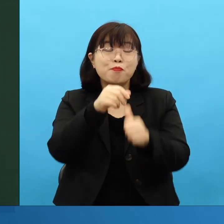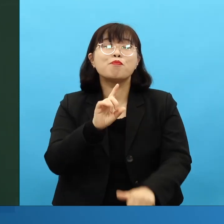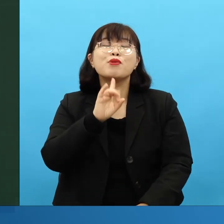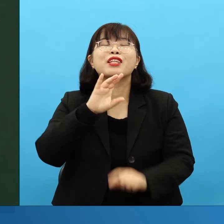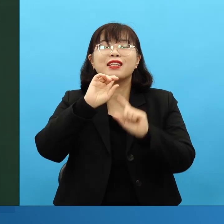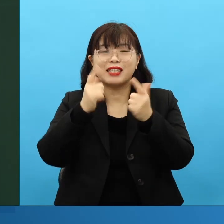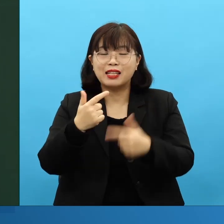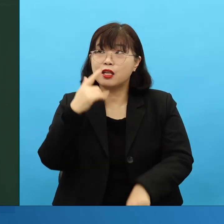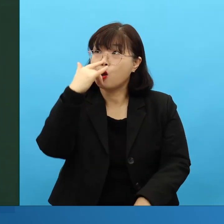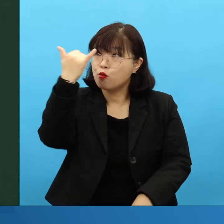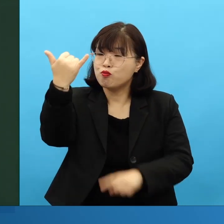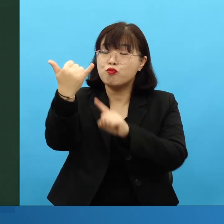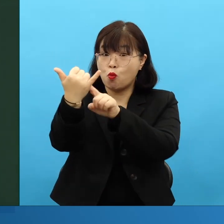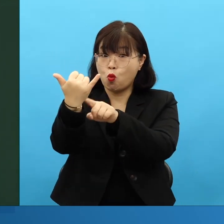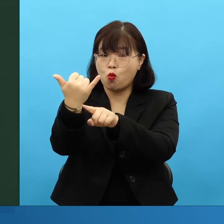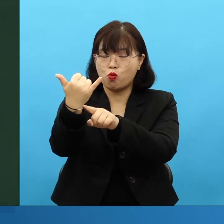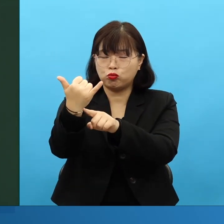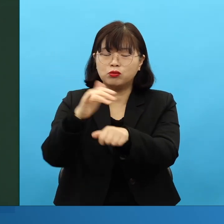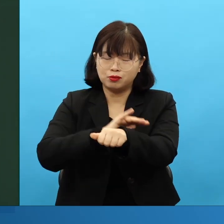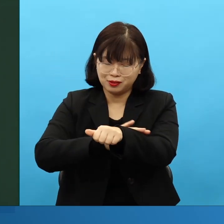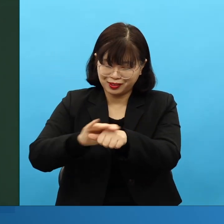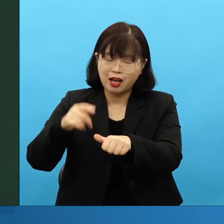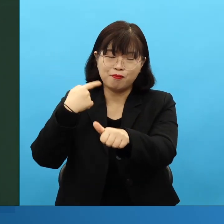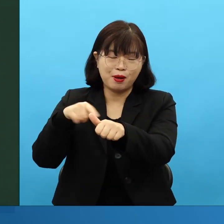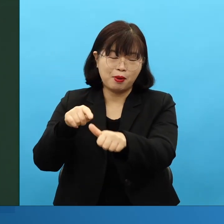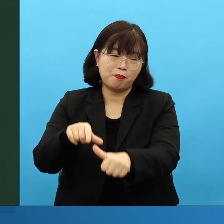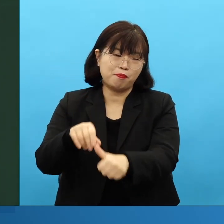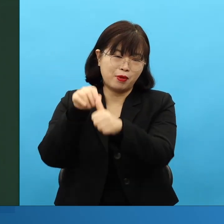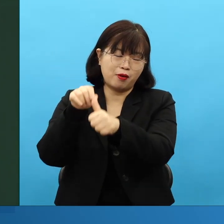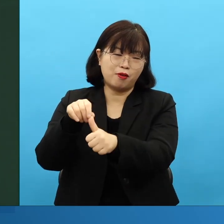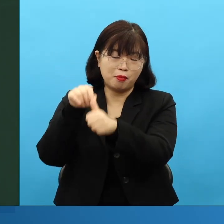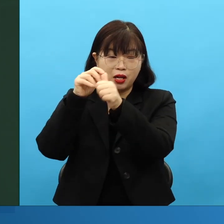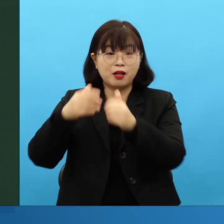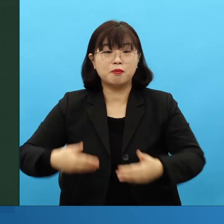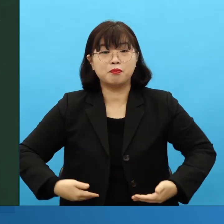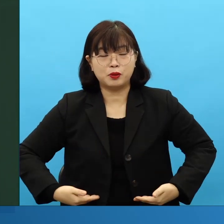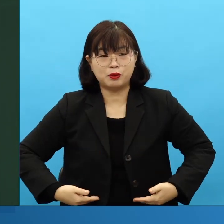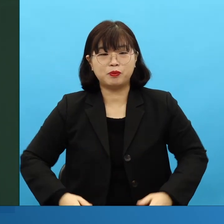이 응답받으면 다 들어있습니다. 그런데 중요한 것은,